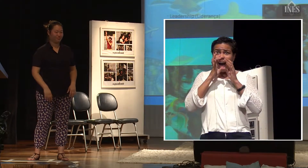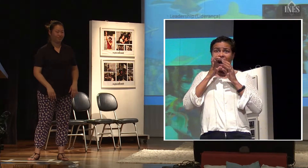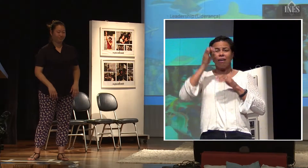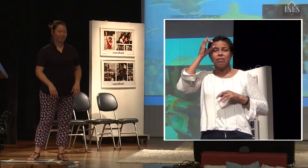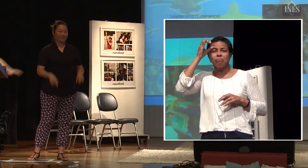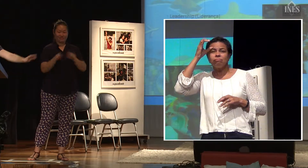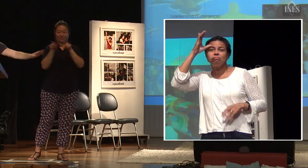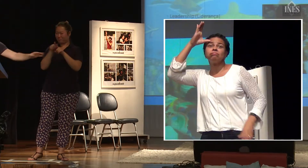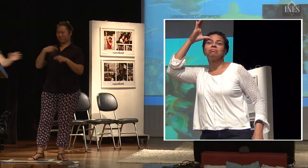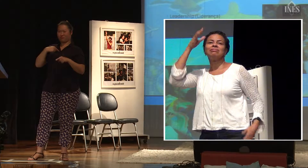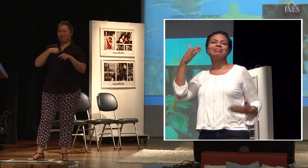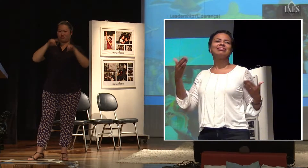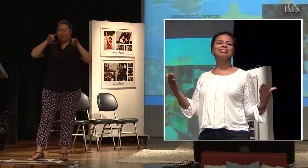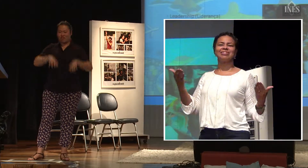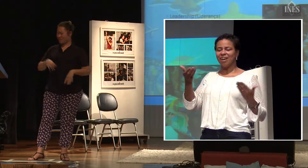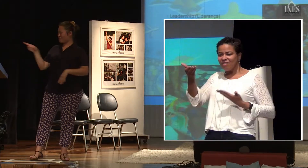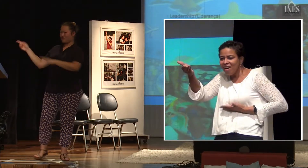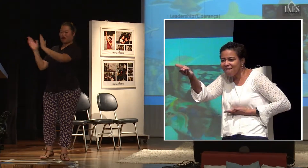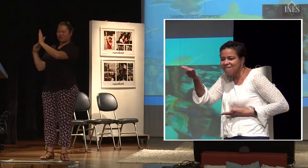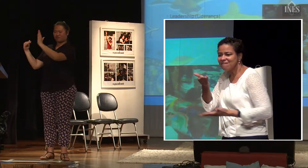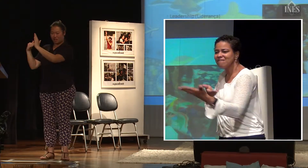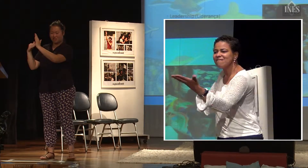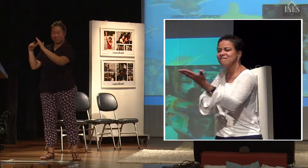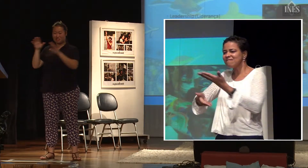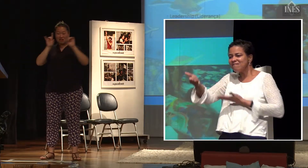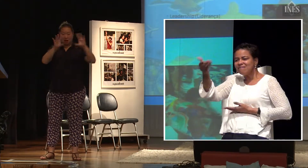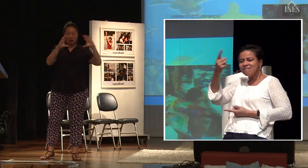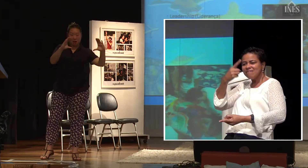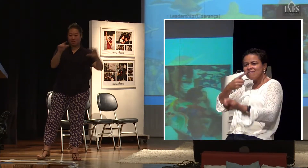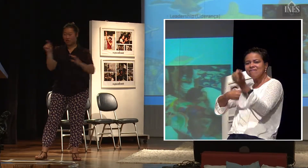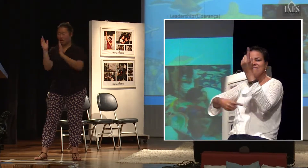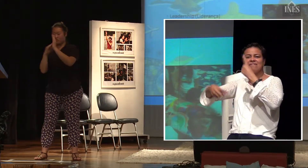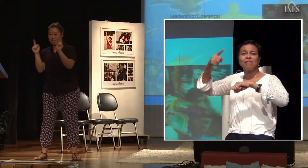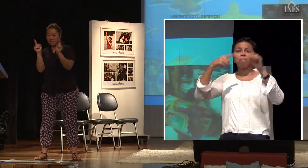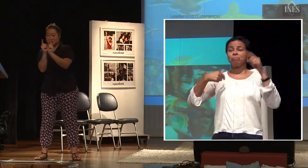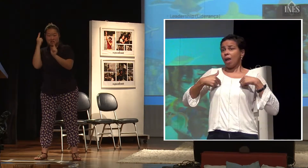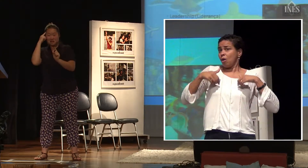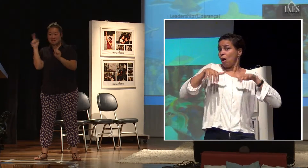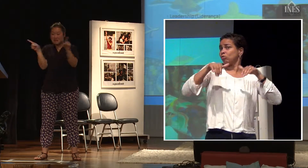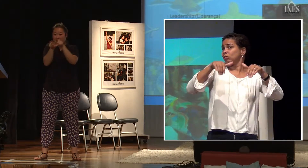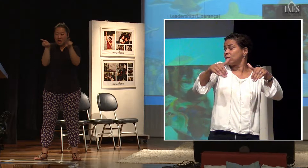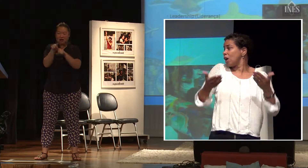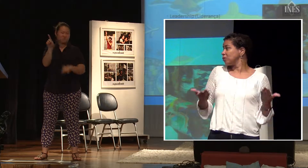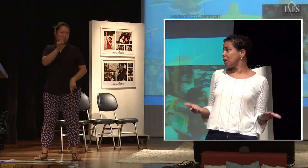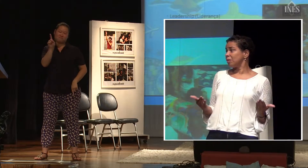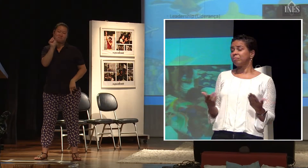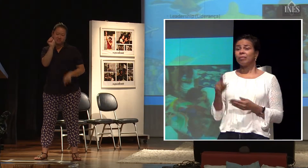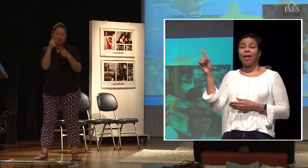e também recebendo do outro. E aí vai acrescentando cada vez mais cultura. Eu sou da Austrália. O Mark é da Nova Zelândia. Vocês acham que